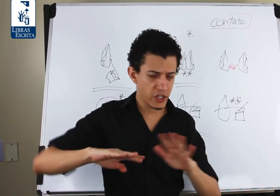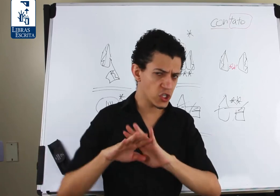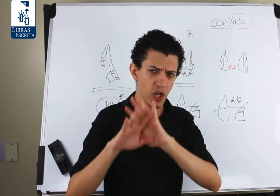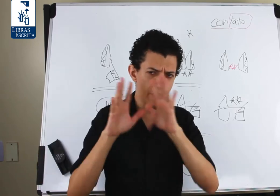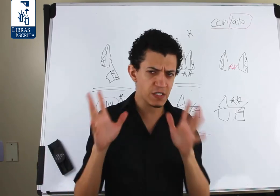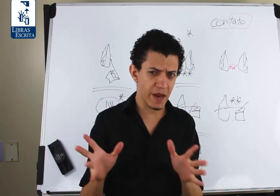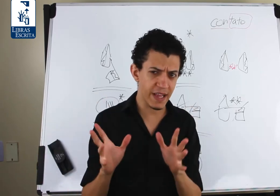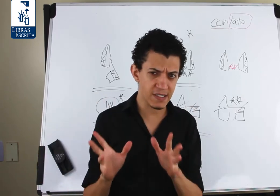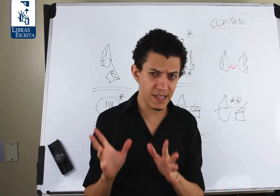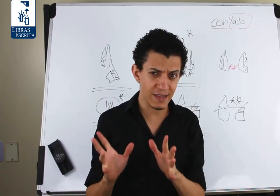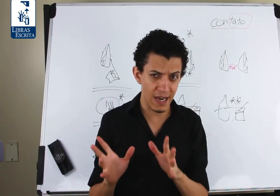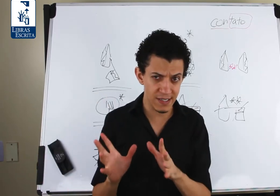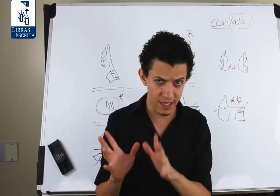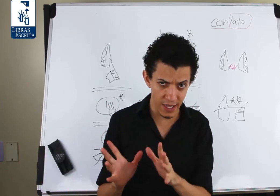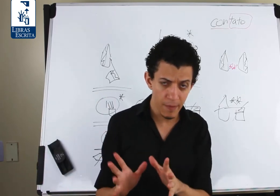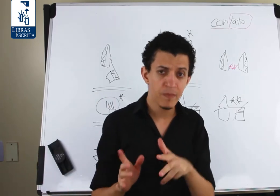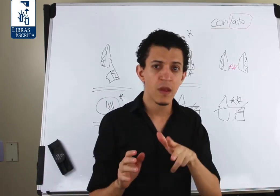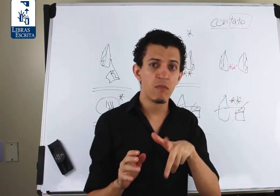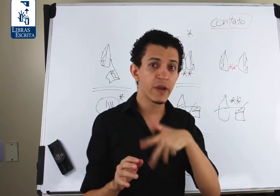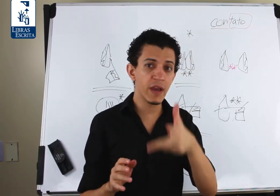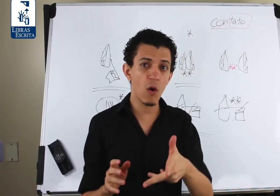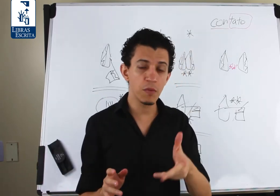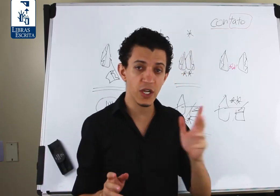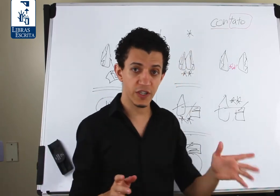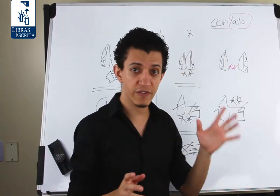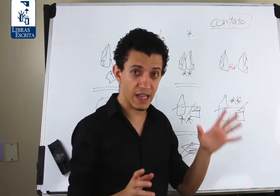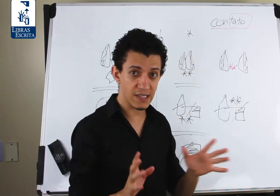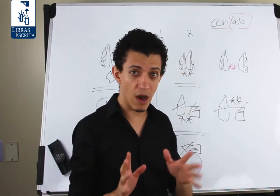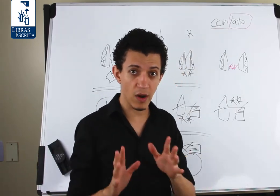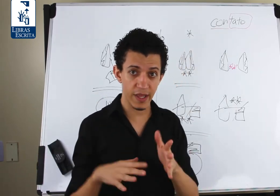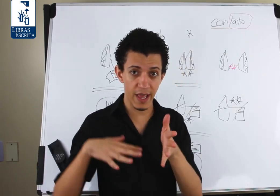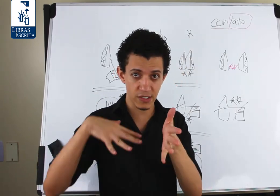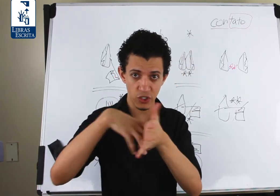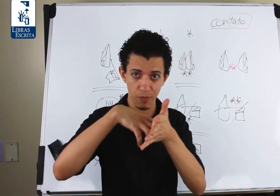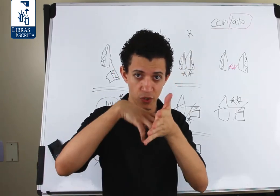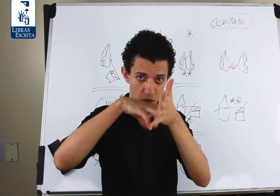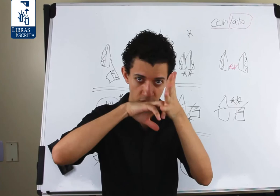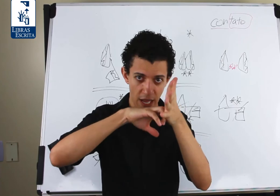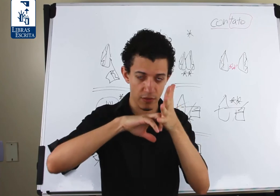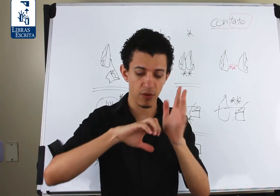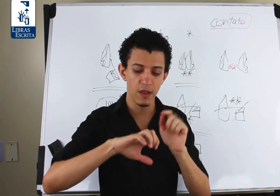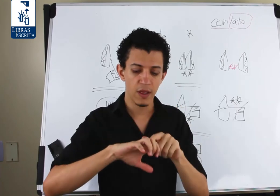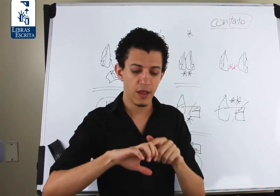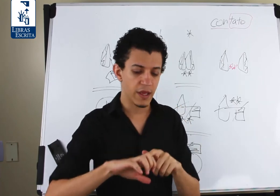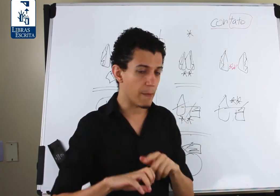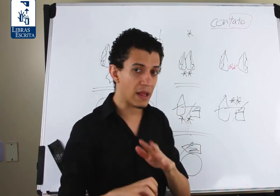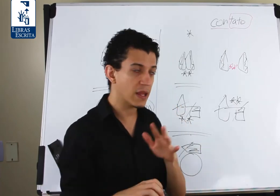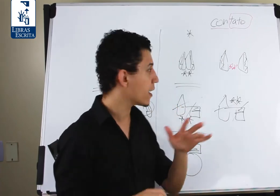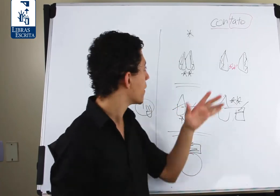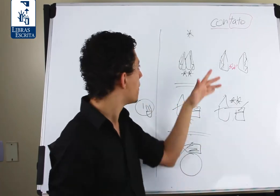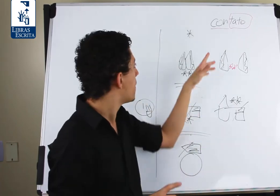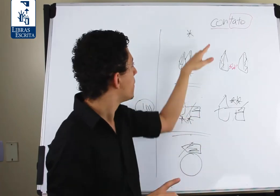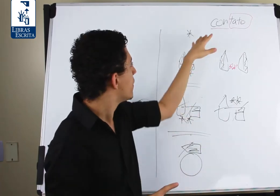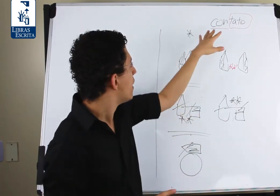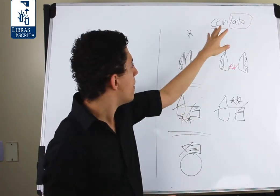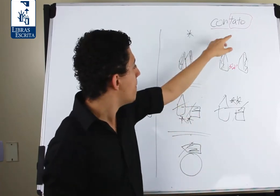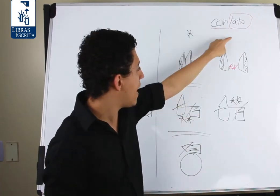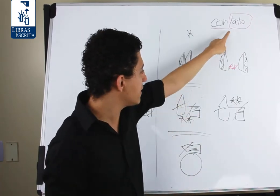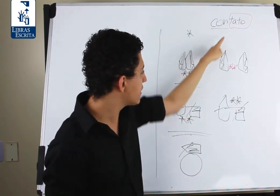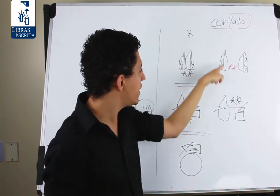A gente não vai esprender esses detalhes aqui, porque não é o objetivo dessa aula aqui, esse tipo de contato, que é bater. Mas aqui